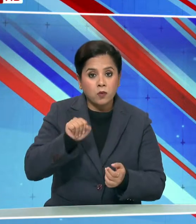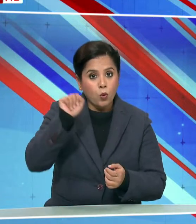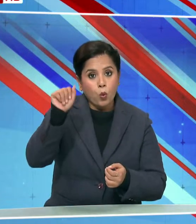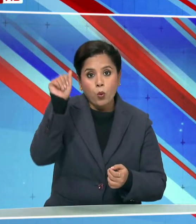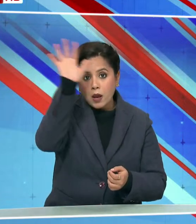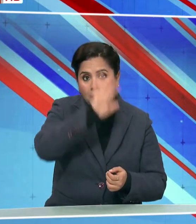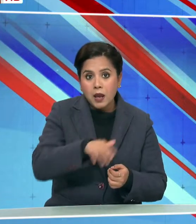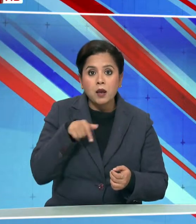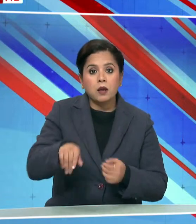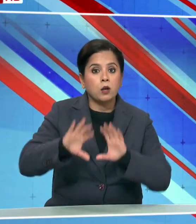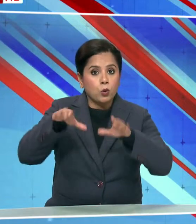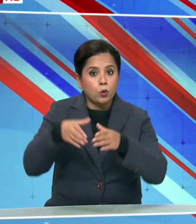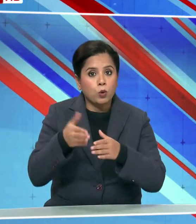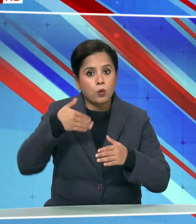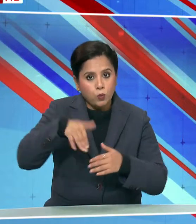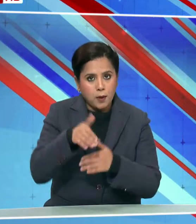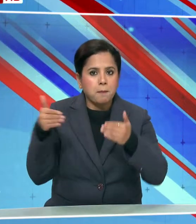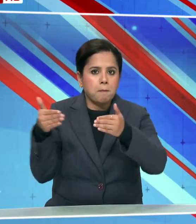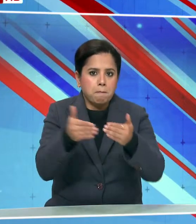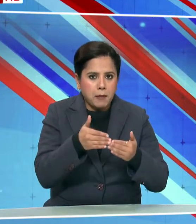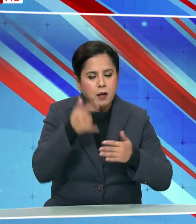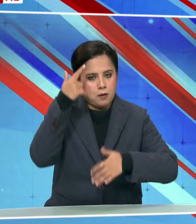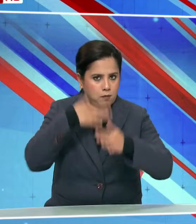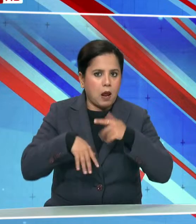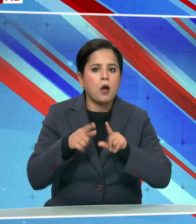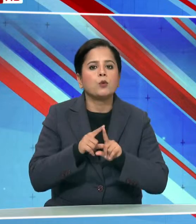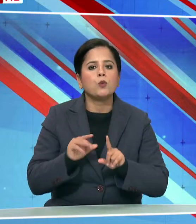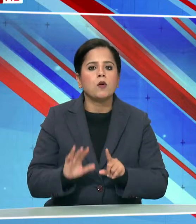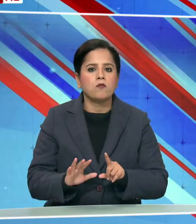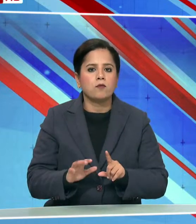भारतिय समुदाय से भी मुलाकात करेंगे